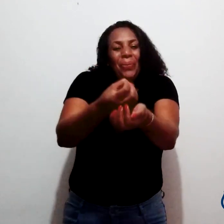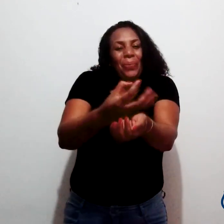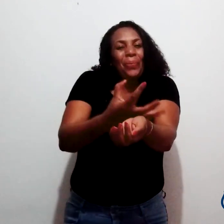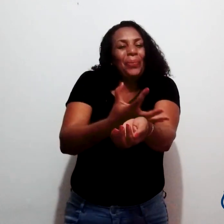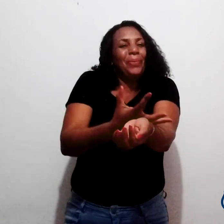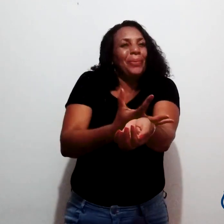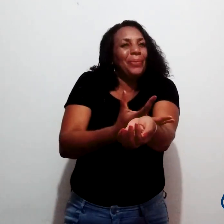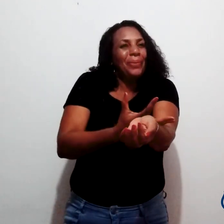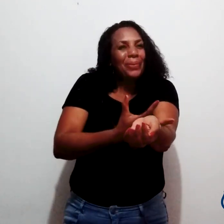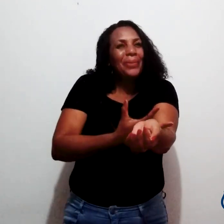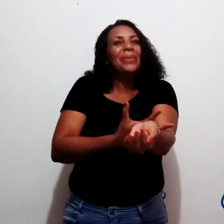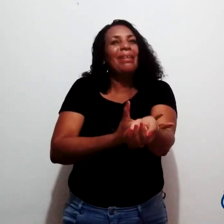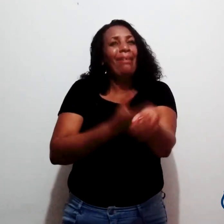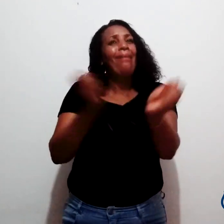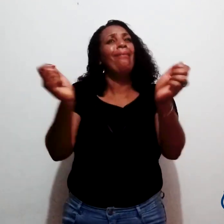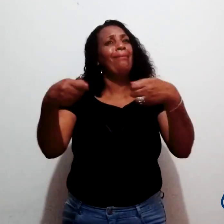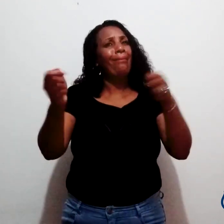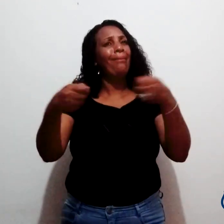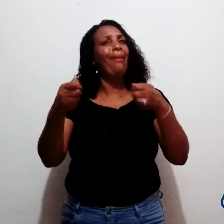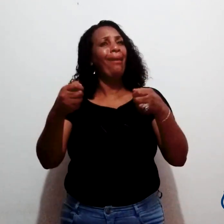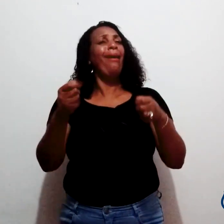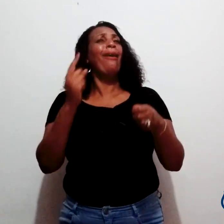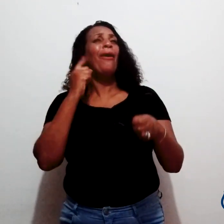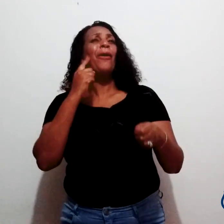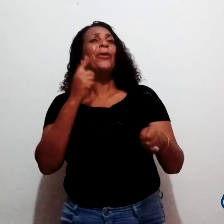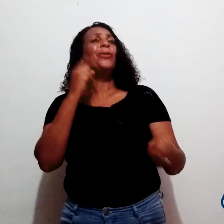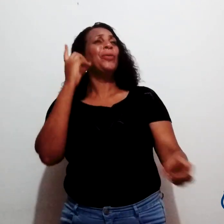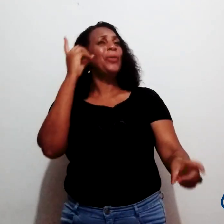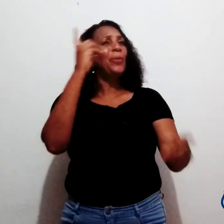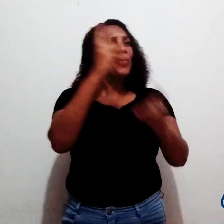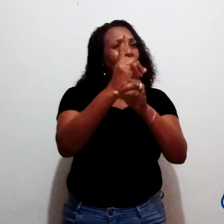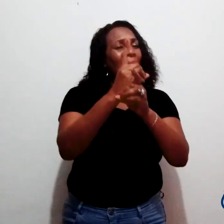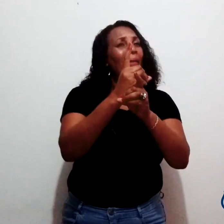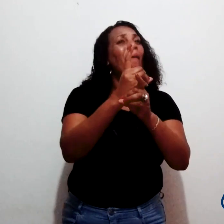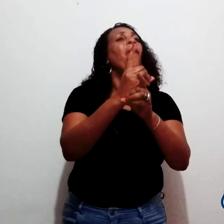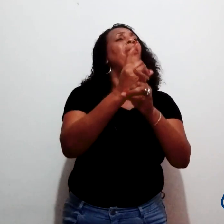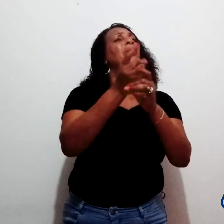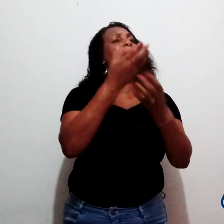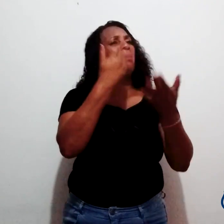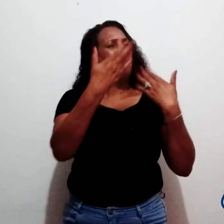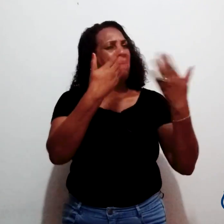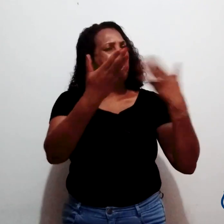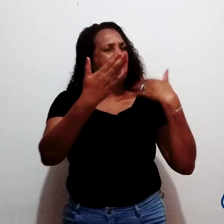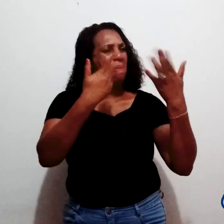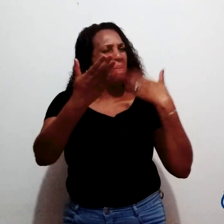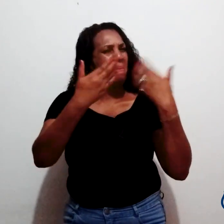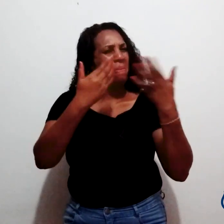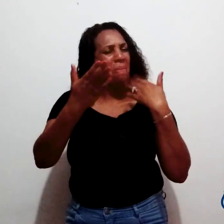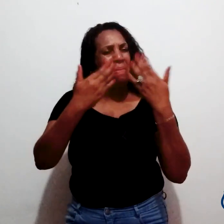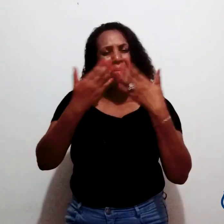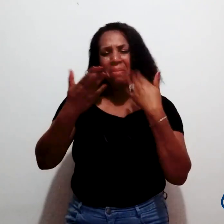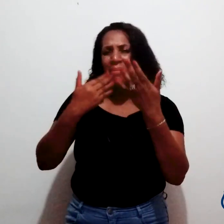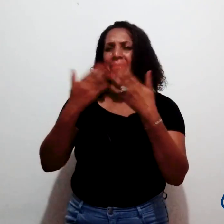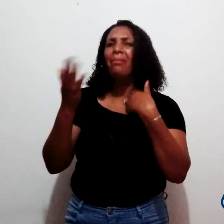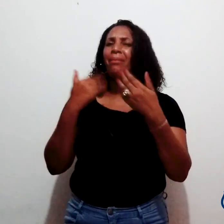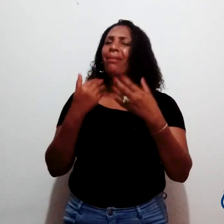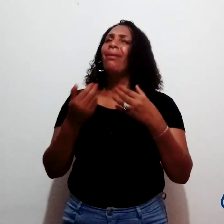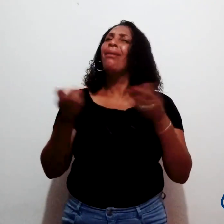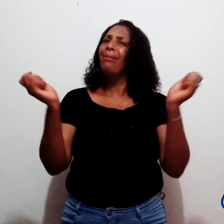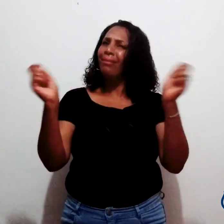quando eu entrei nesse curso, eu comecei a perceber que minha comunicação com os surdos fluiu de uma forma que eu encontrava os surdos e conseguia me comunicar com